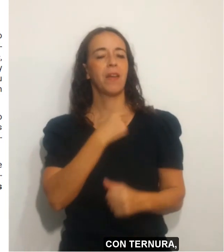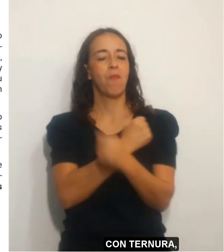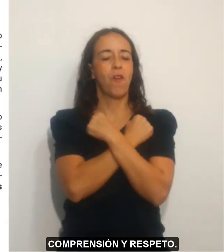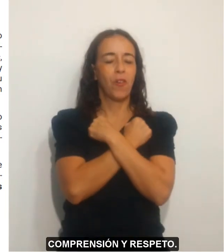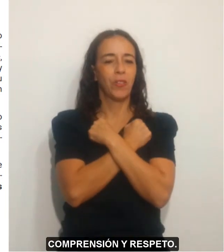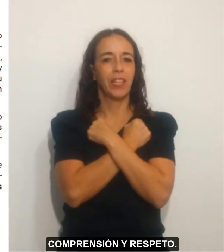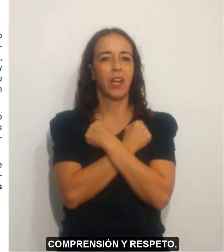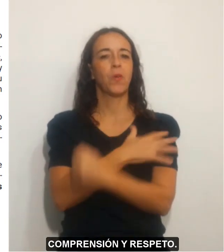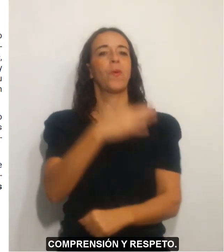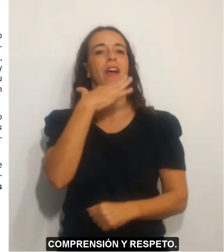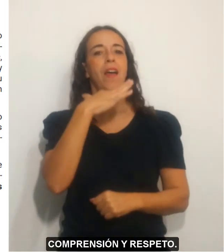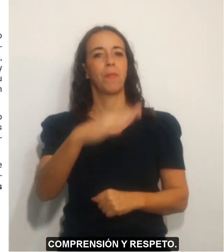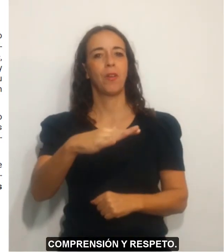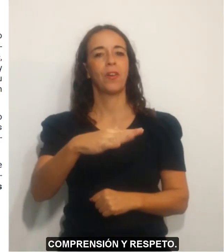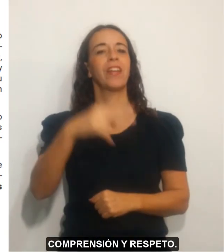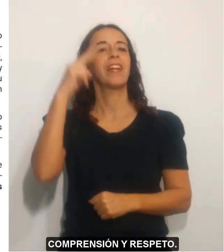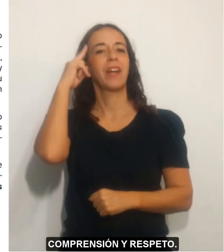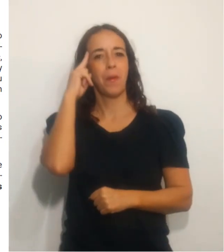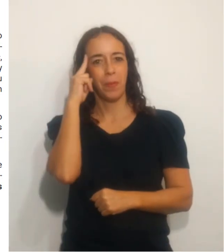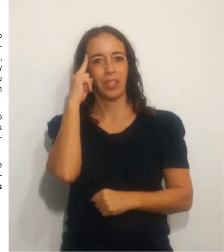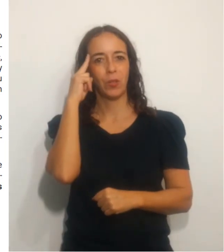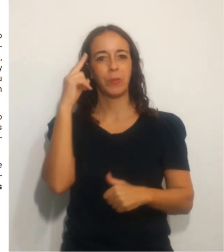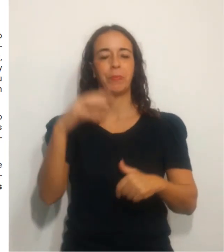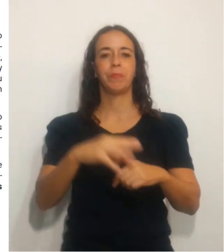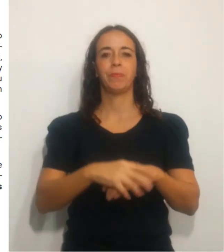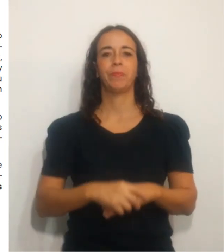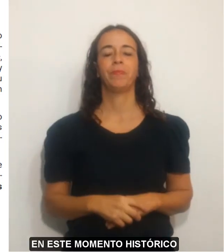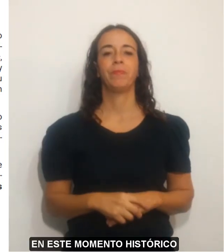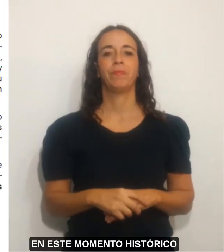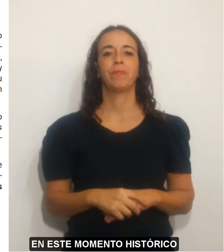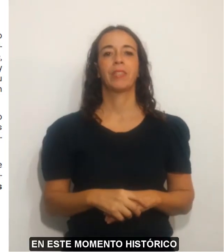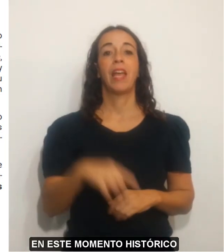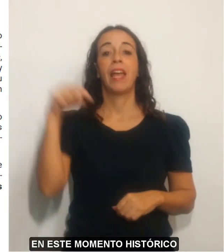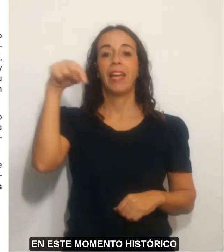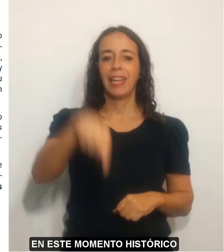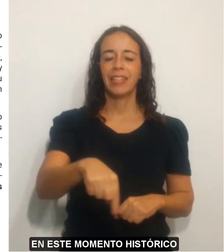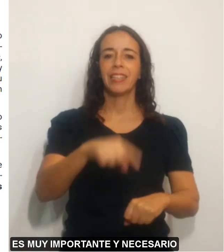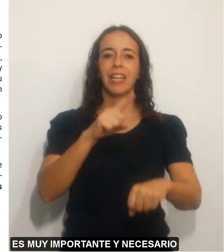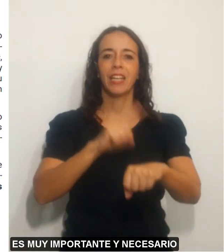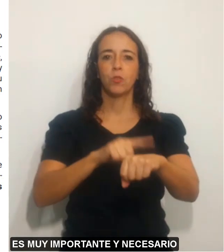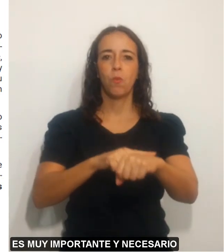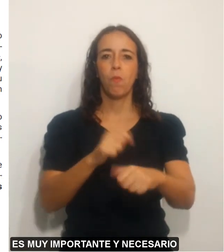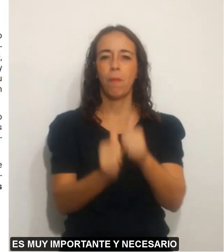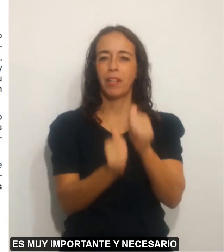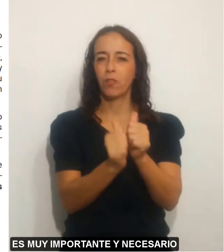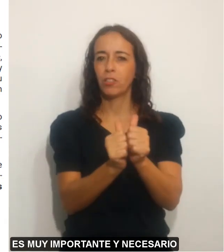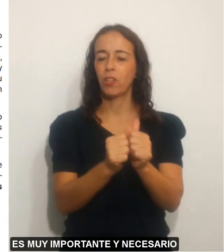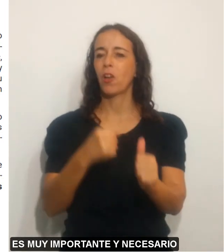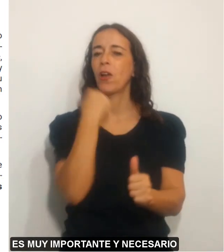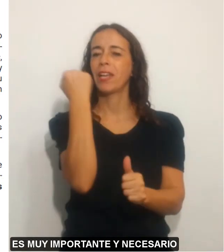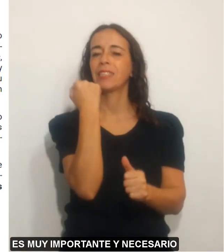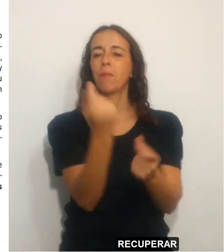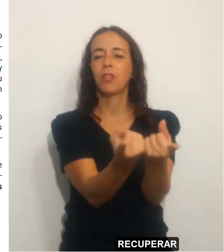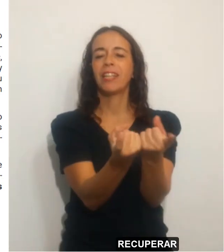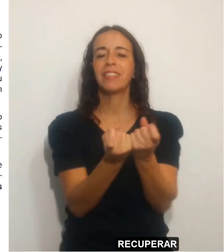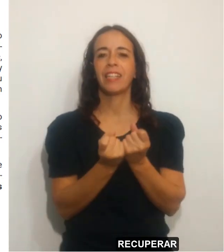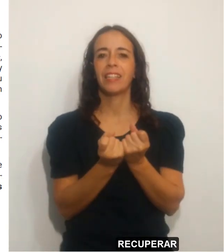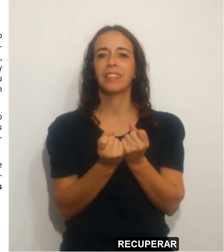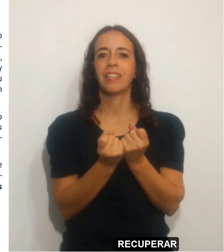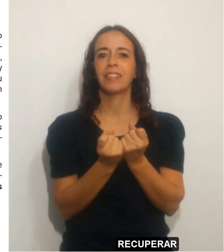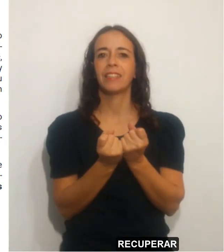ternura, comprensión y respeto. En este momento histórico es muy importante y necesario